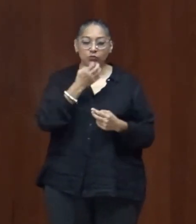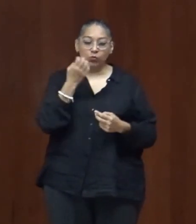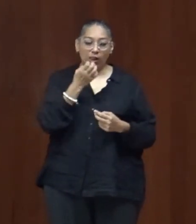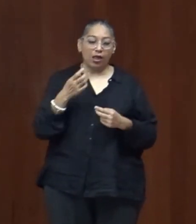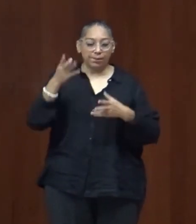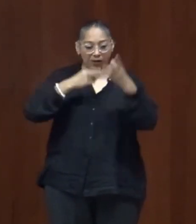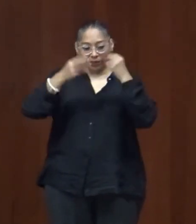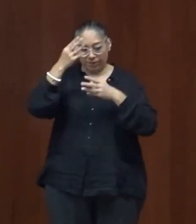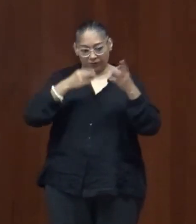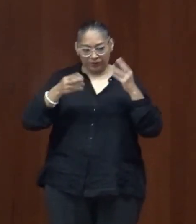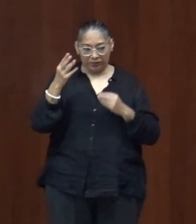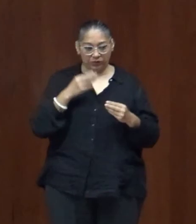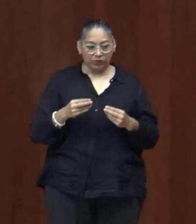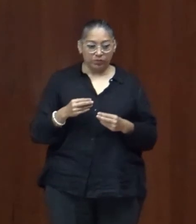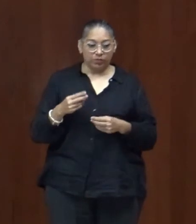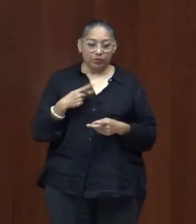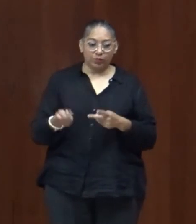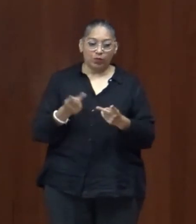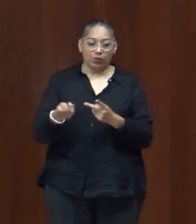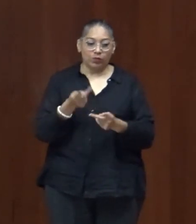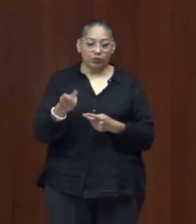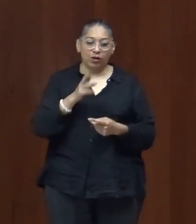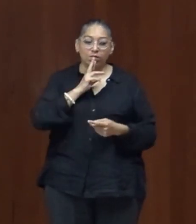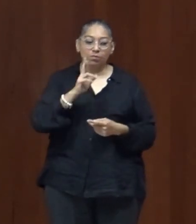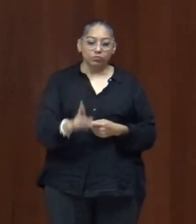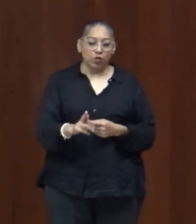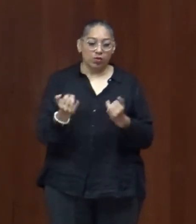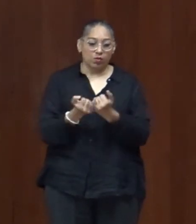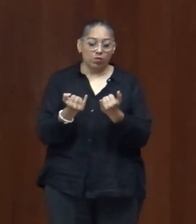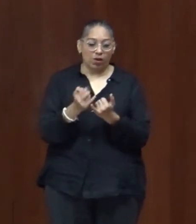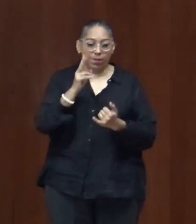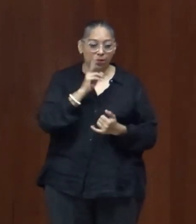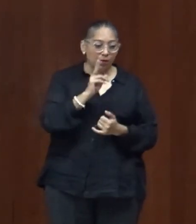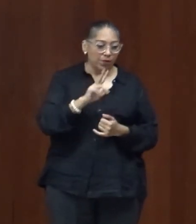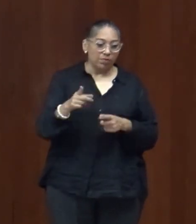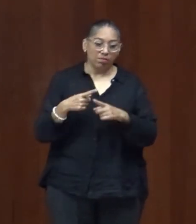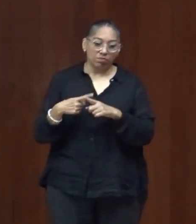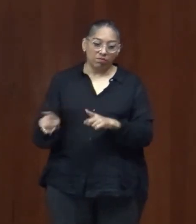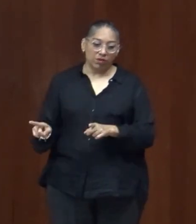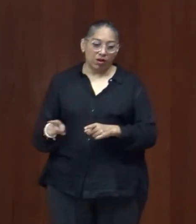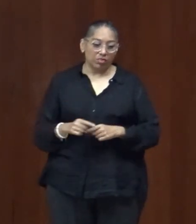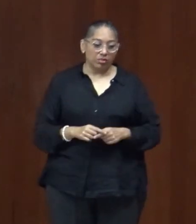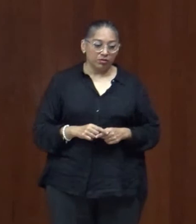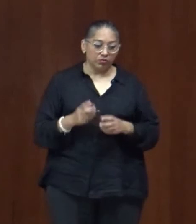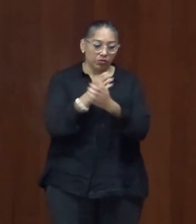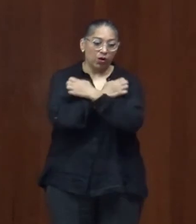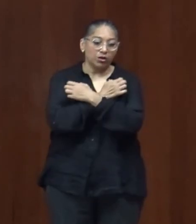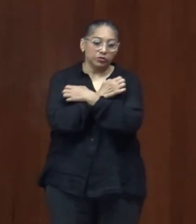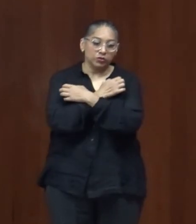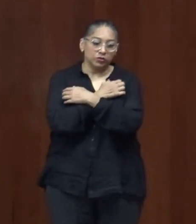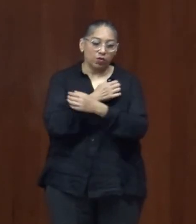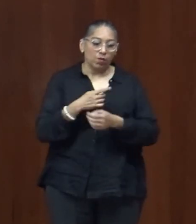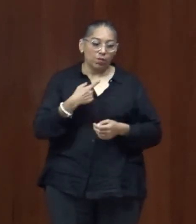juego mirar como preguntar mirar como encuentro mirar como apuesta educación para mirarnos y volver